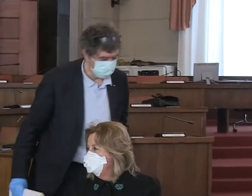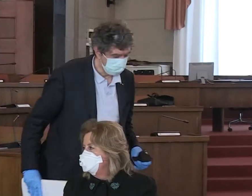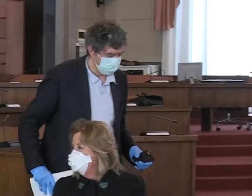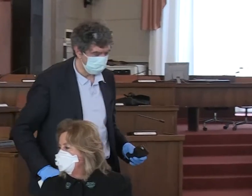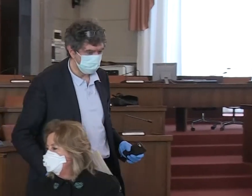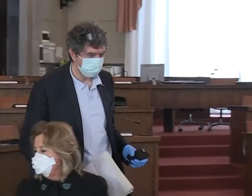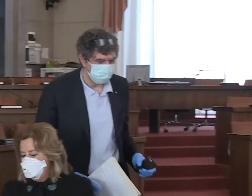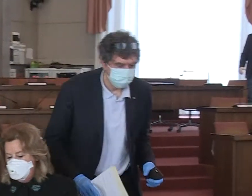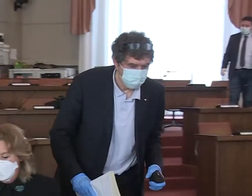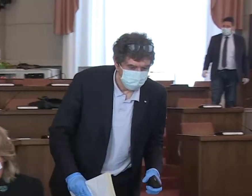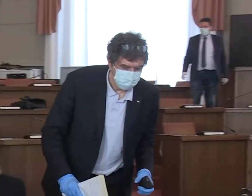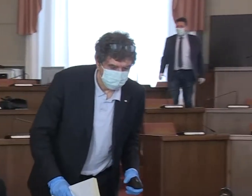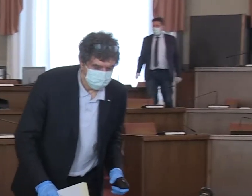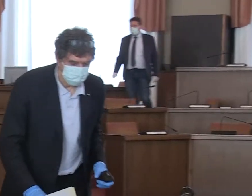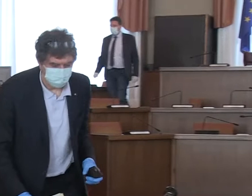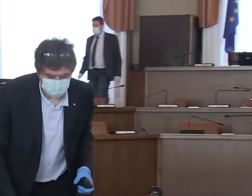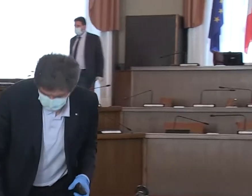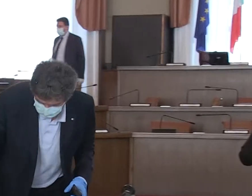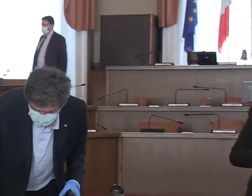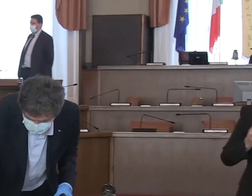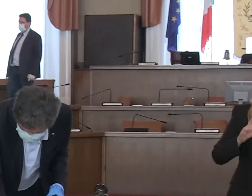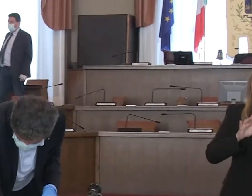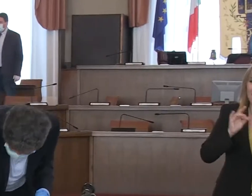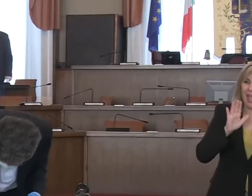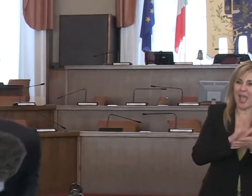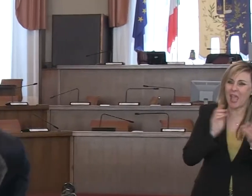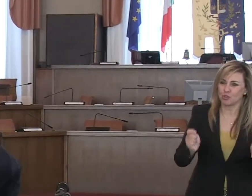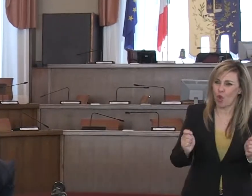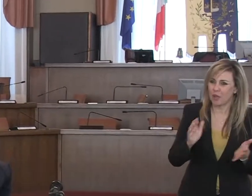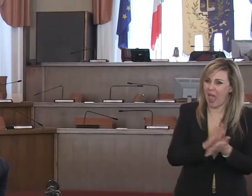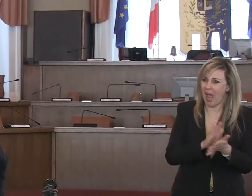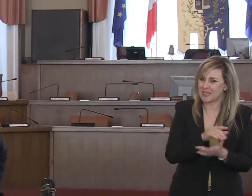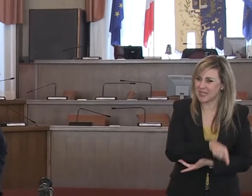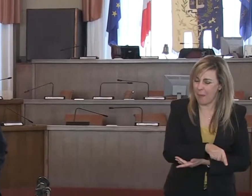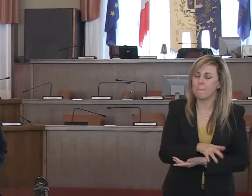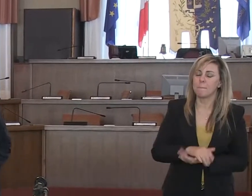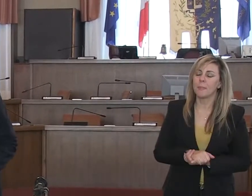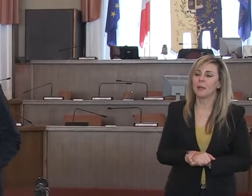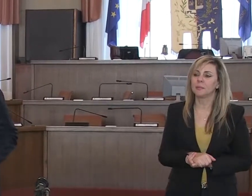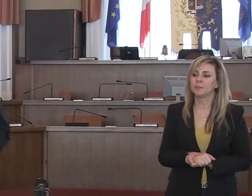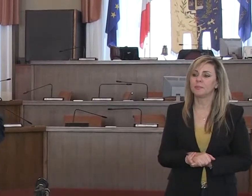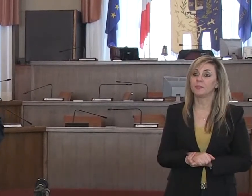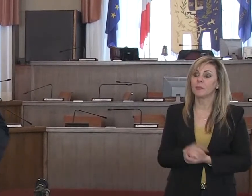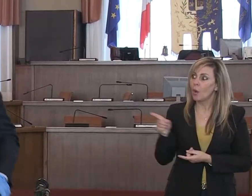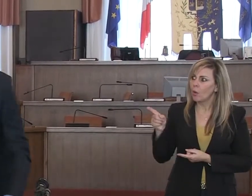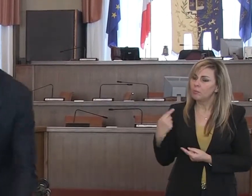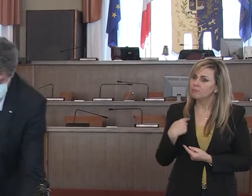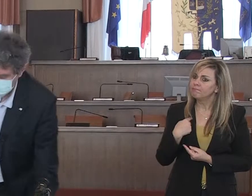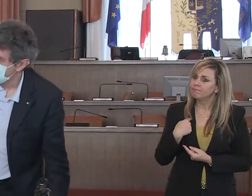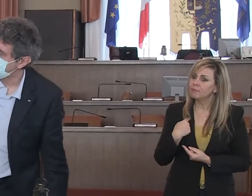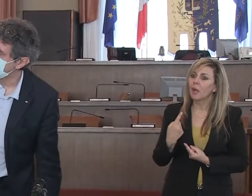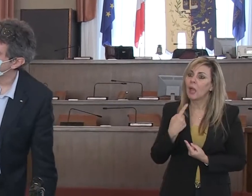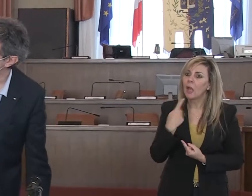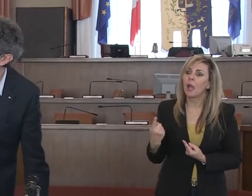alle polemiche sollevate in cui legge, pure oggi sulla città, lei diceva che, lei considera, si aspetta che non ci siano